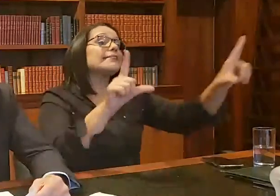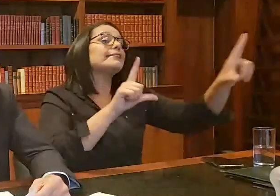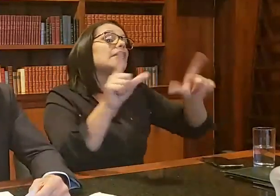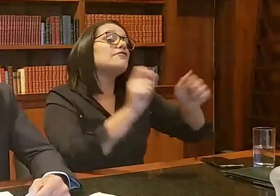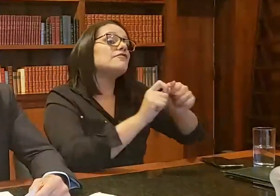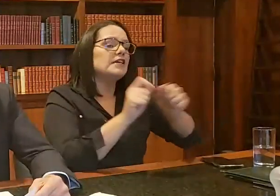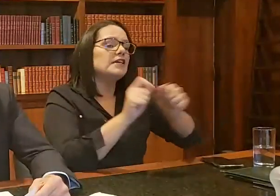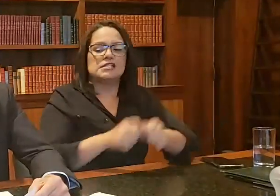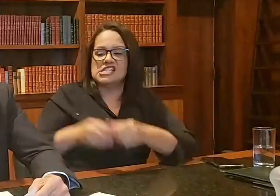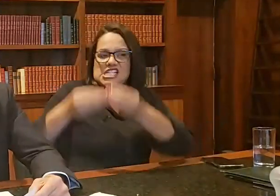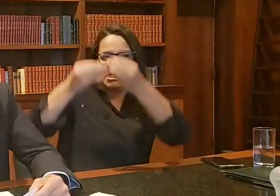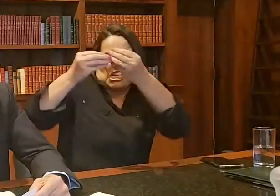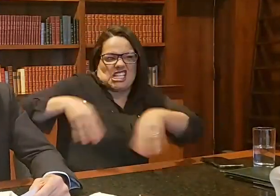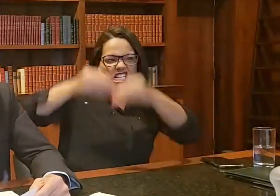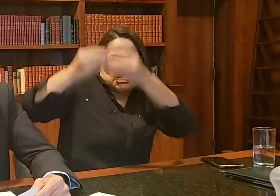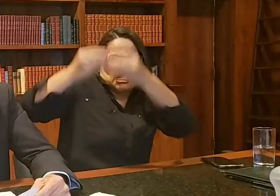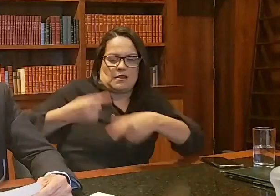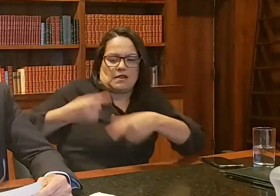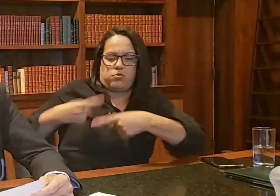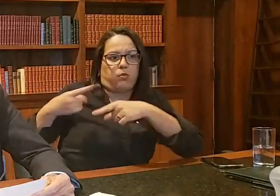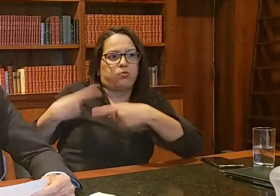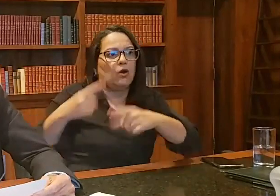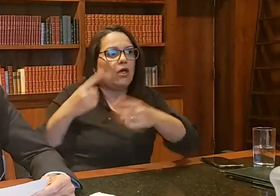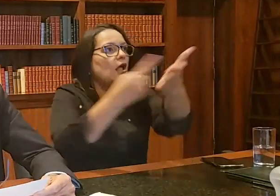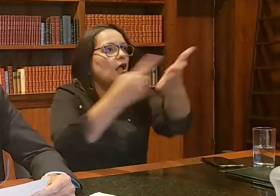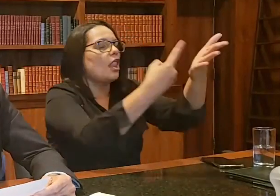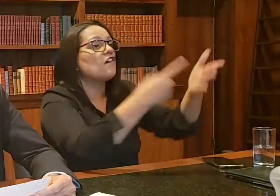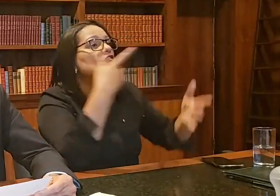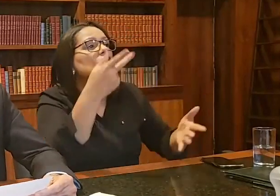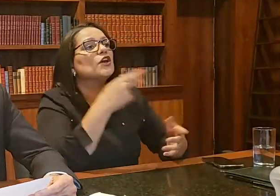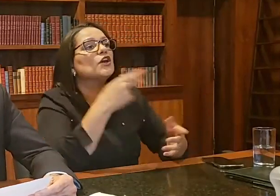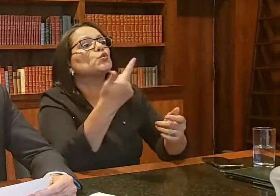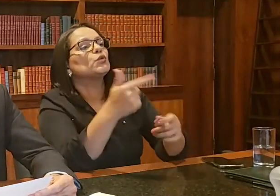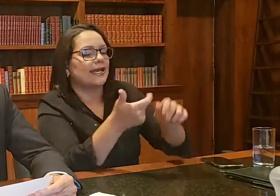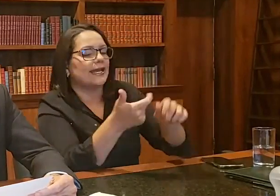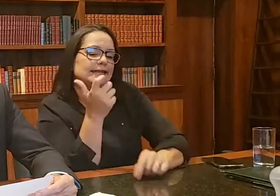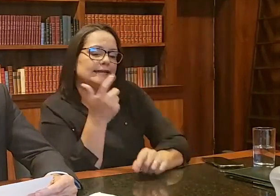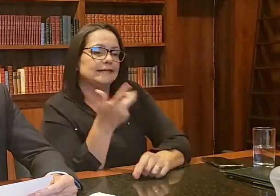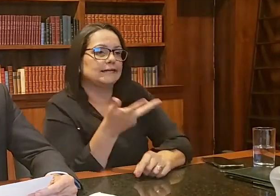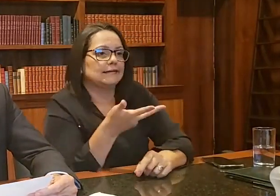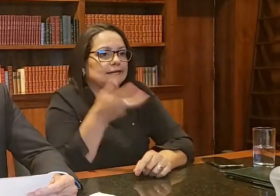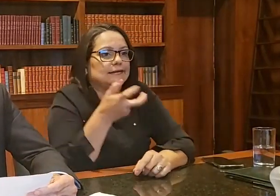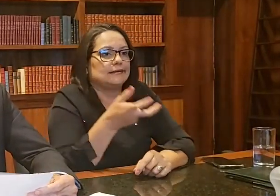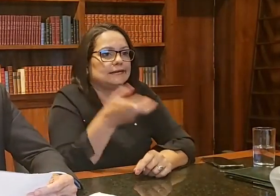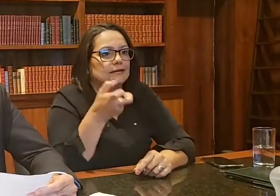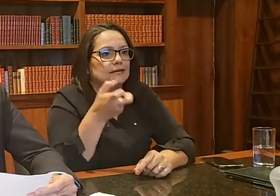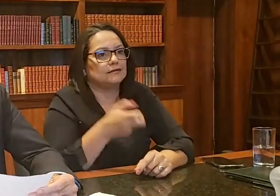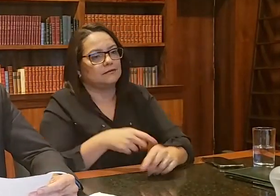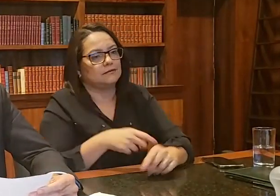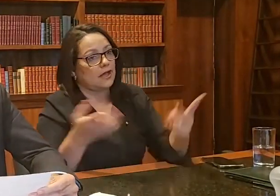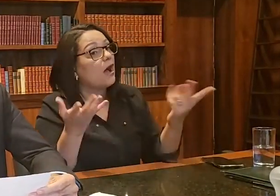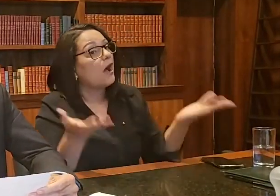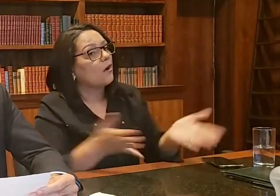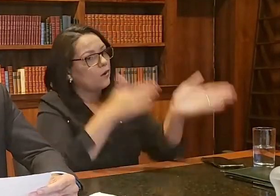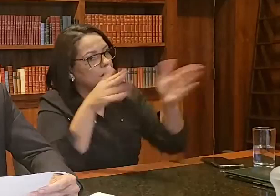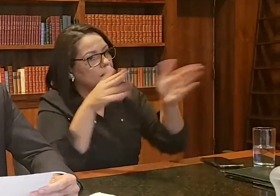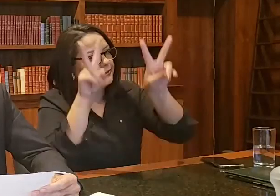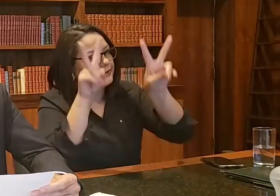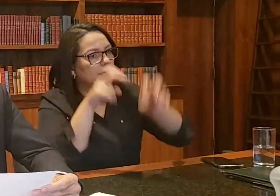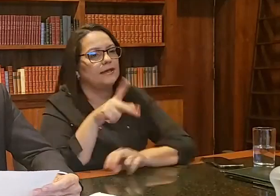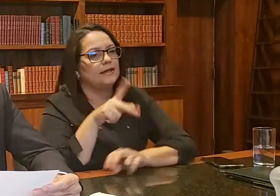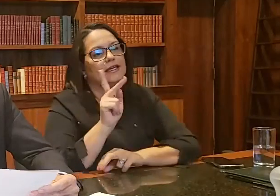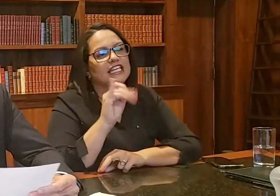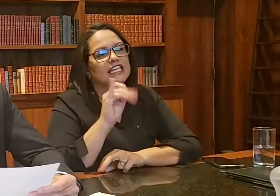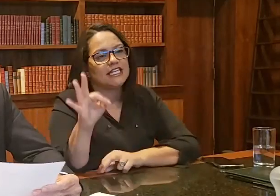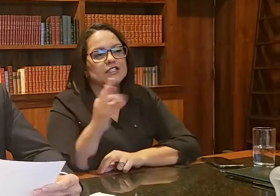sim, quase de maneira unânime, no tocante à questão de seringas. A mesma coisa agora, a questão de kit de intubação. Tomando